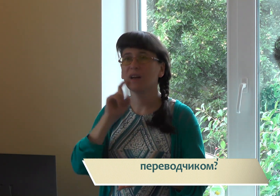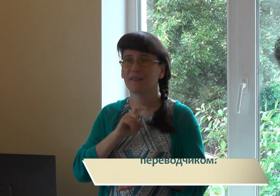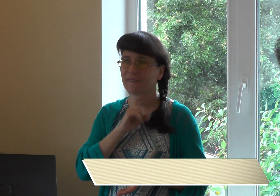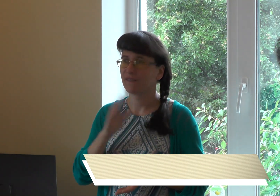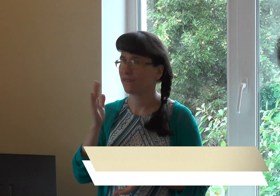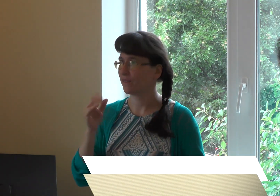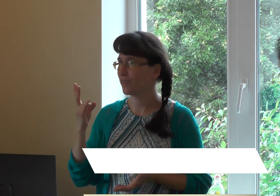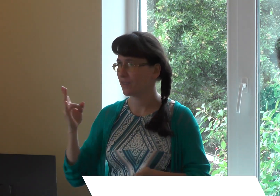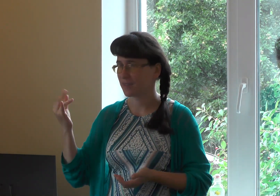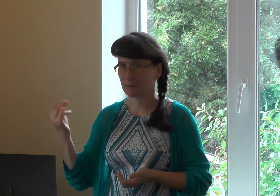Венинска.